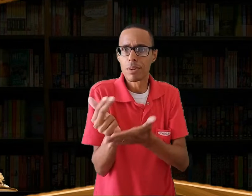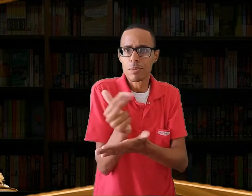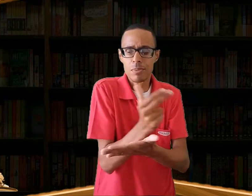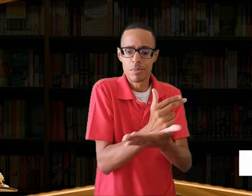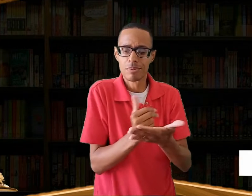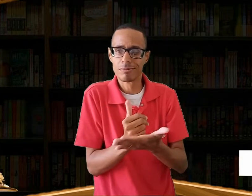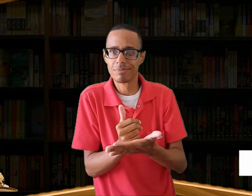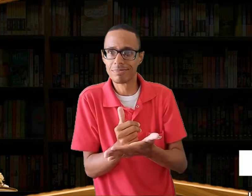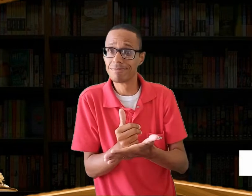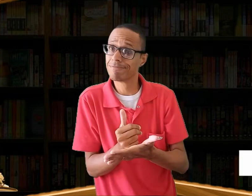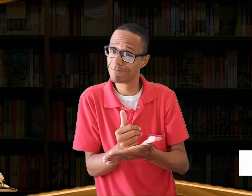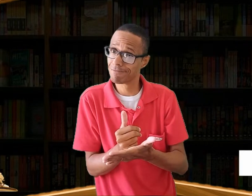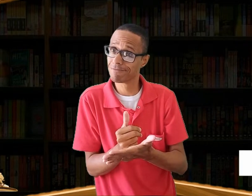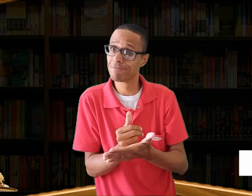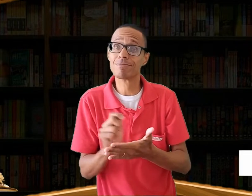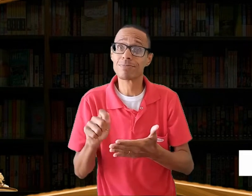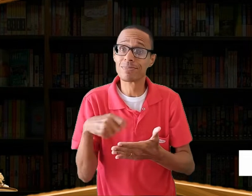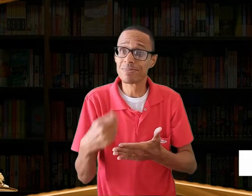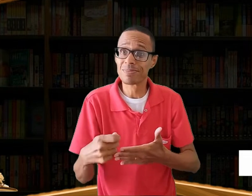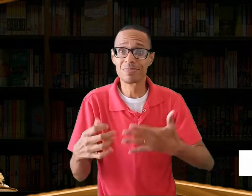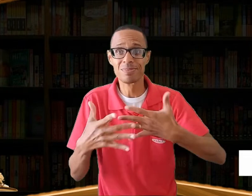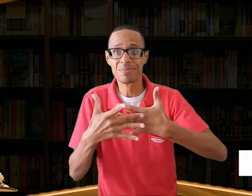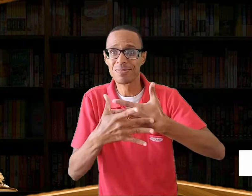também conhecida como semiótica.